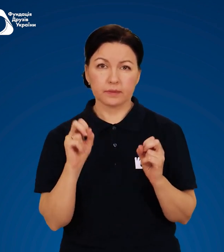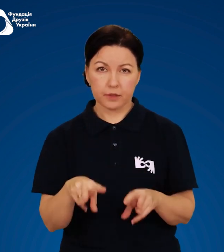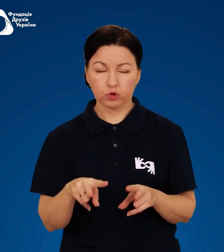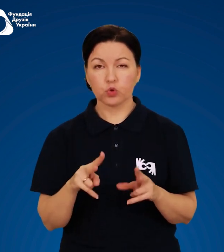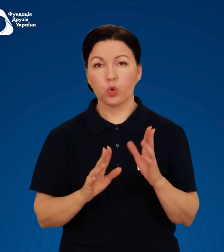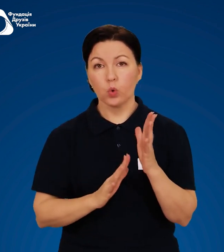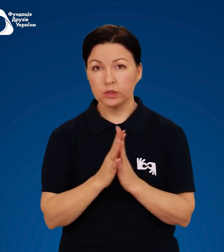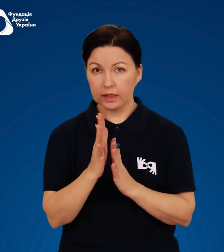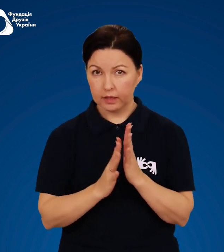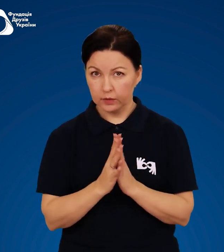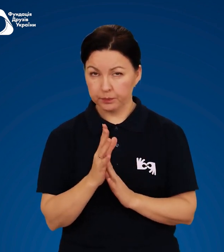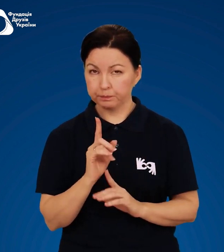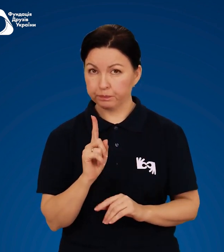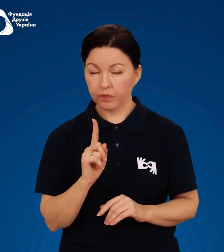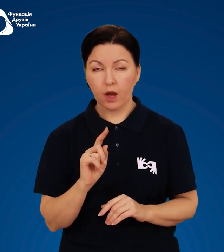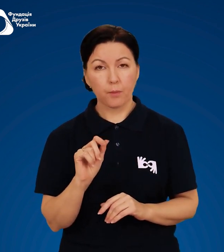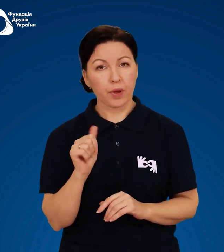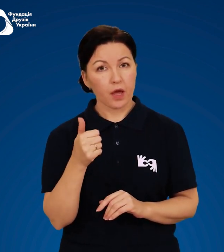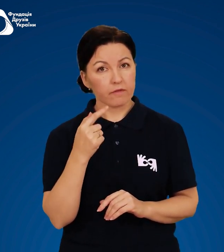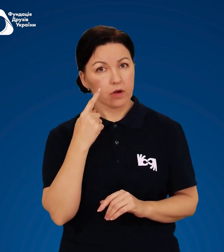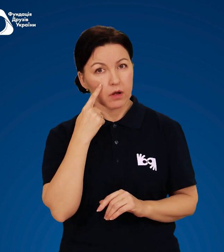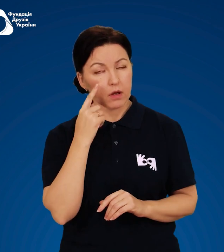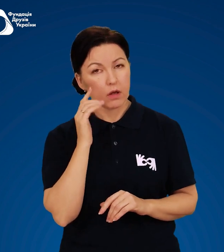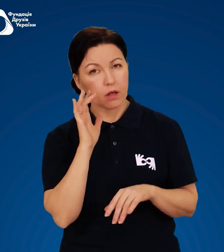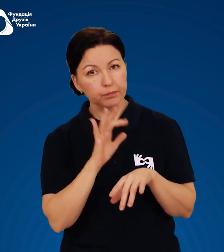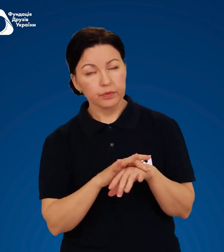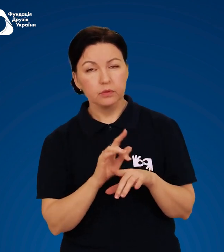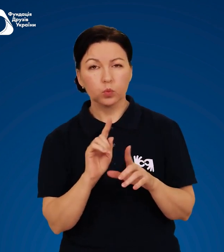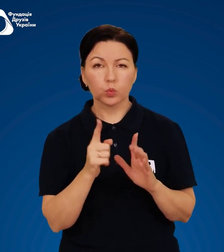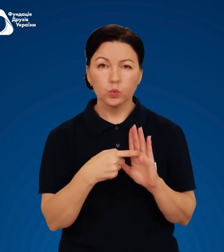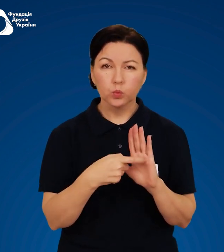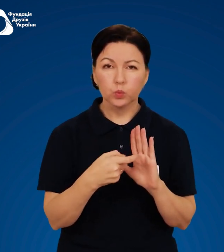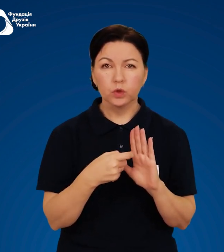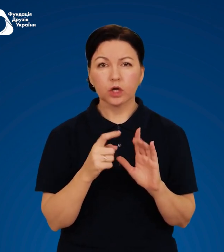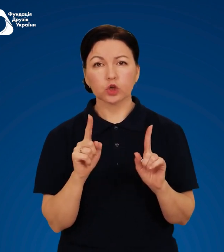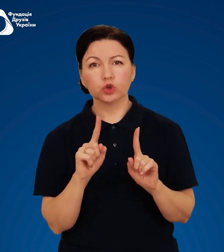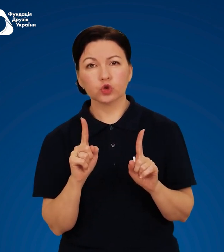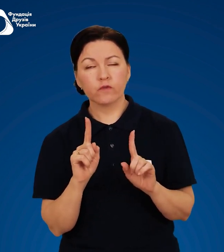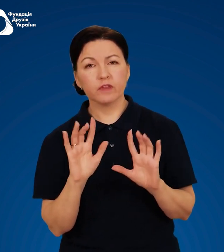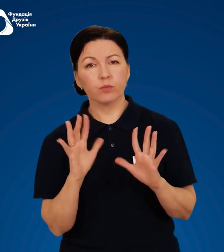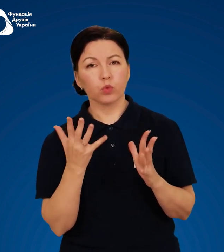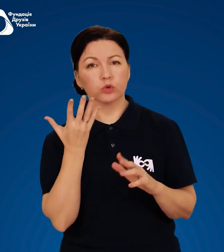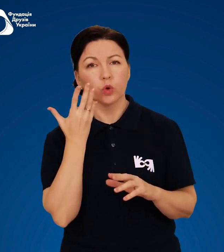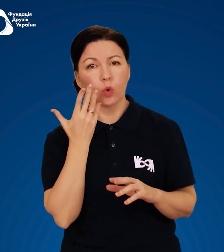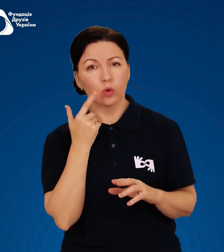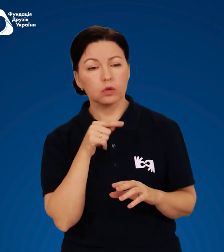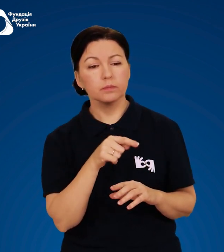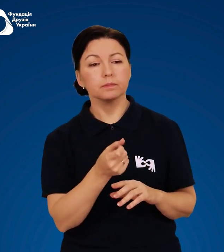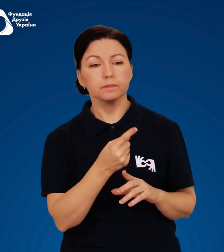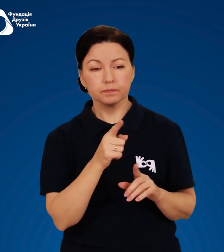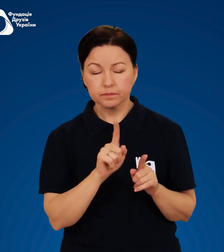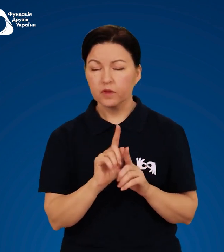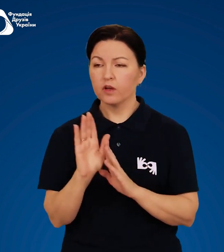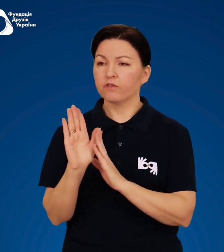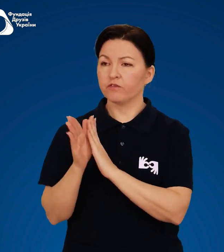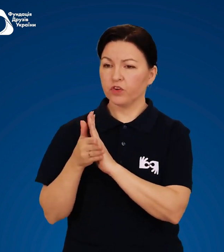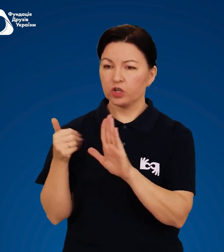рослиною. З'ясуйте, що відбулося і коли. Викличте швидку допомогу.